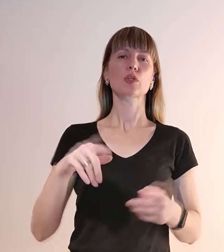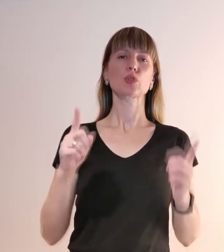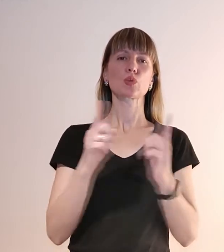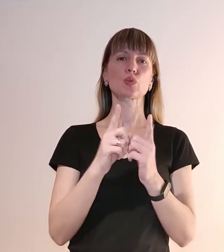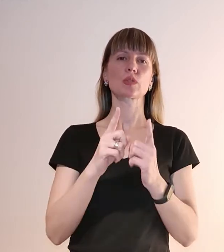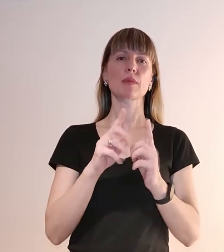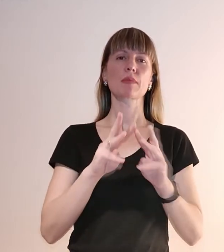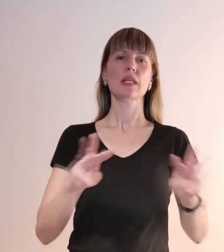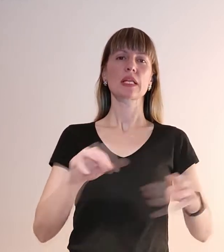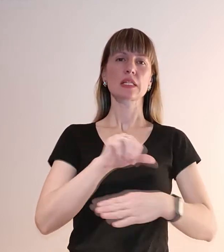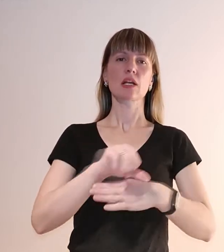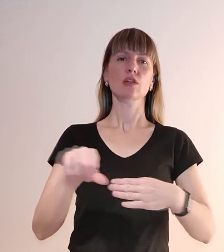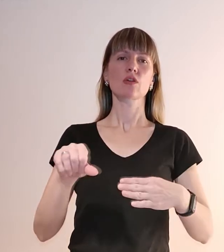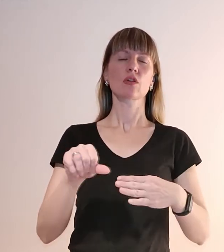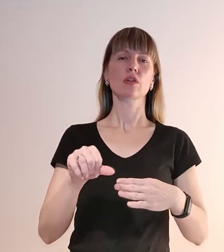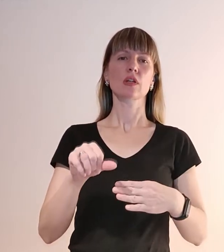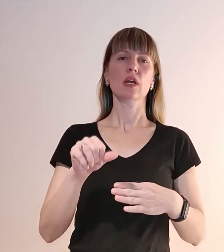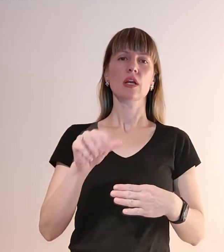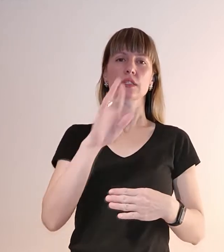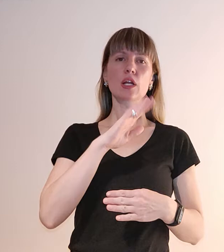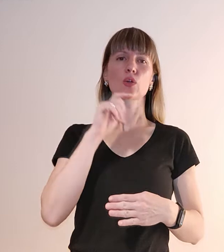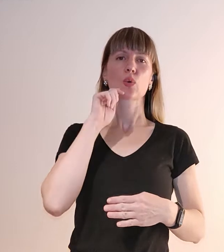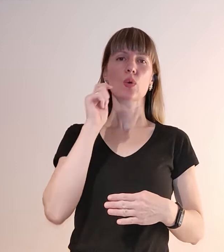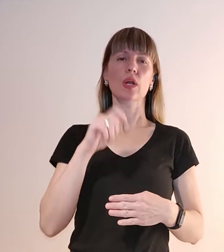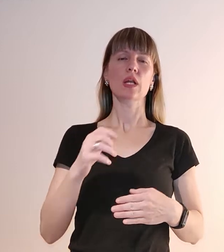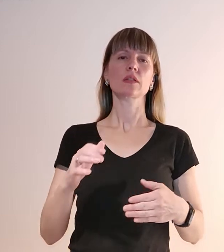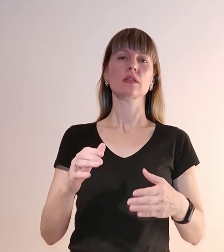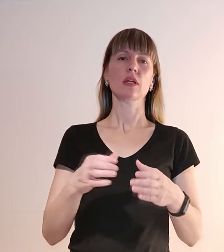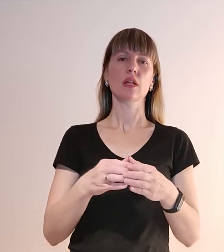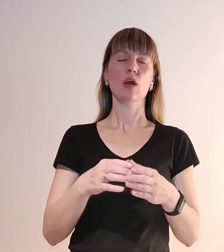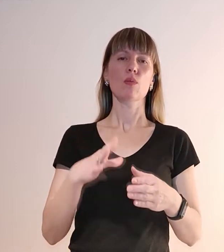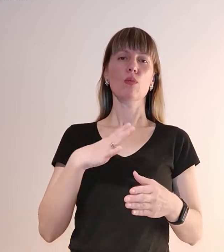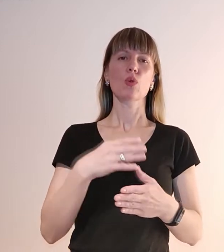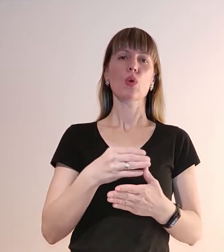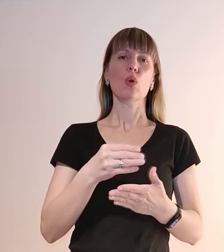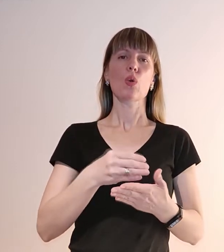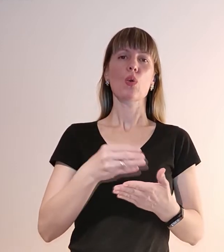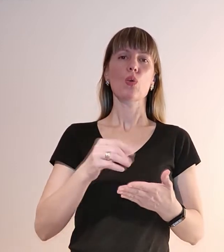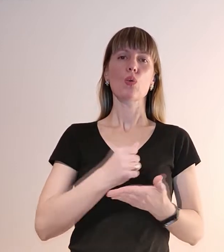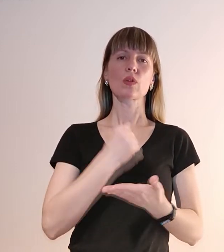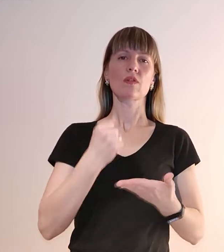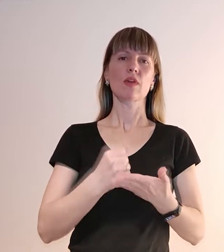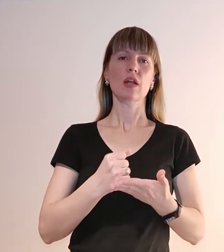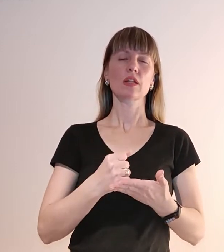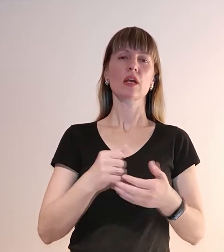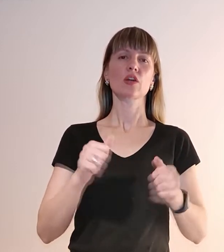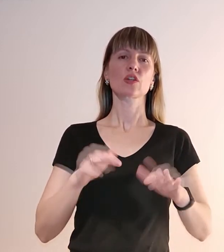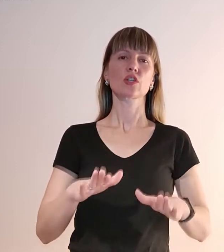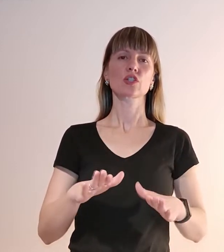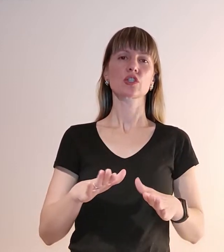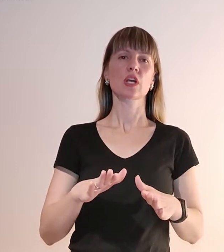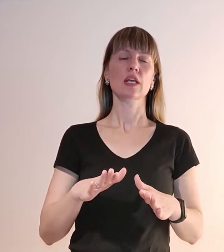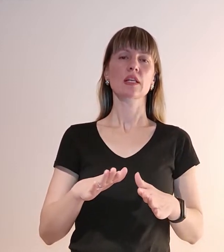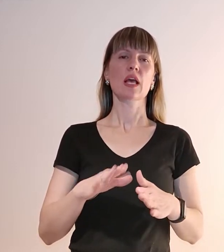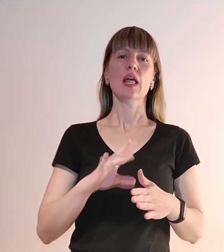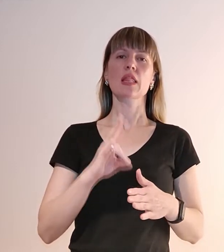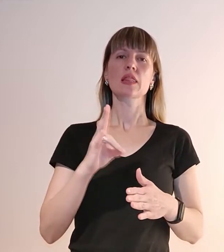закордонних справ України Альянсу заявив, що було ухвалене рішення не вводити літаких інстанатів на територію України.